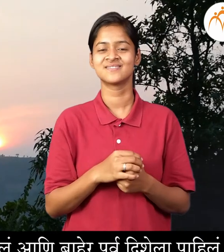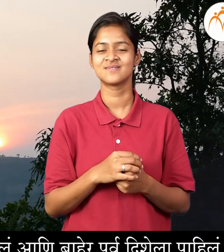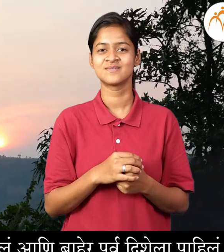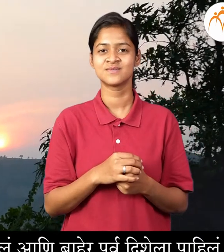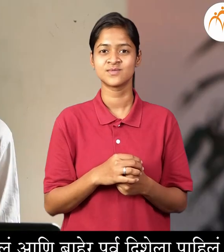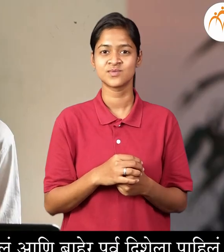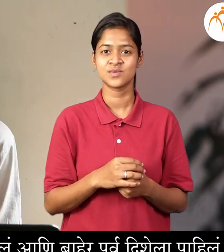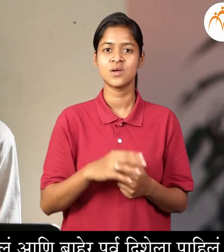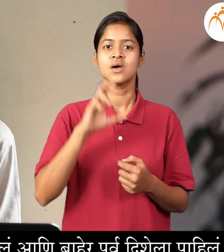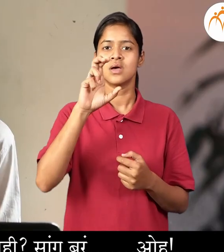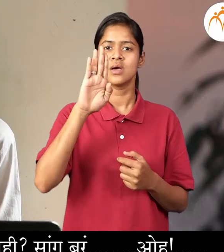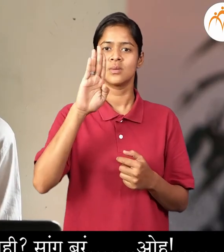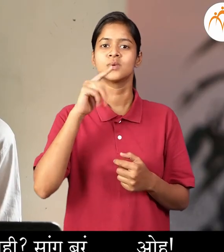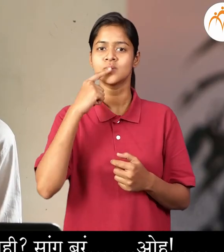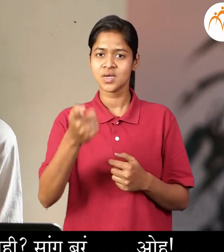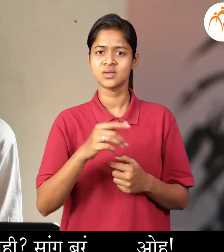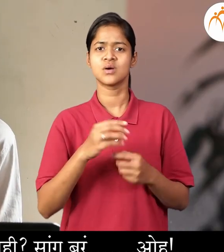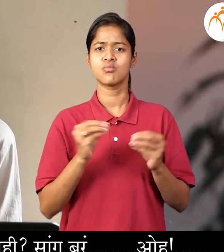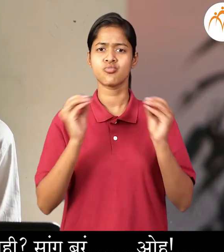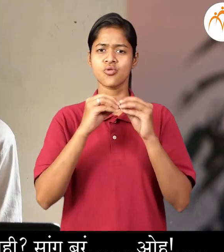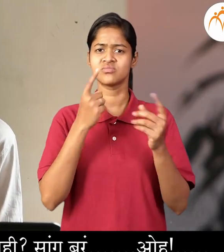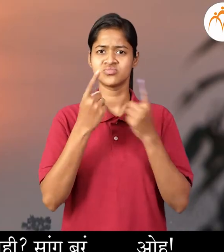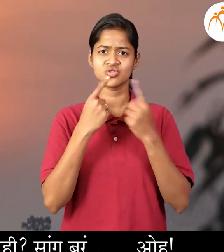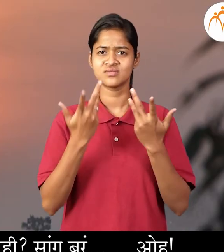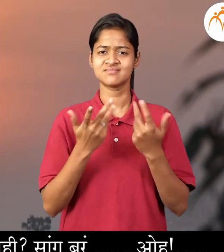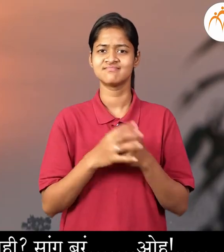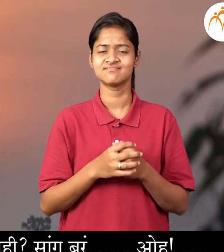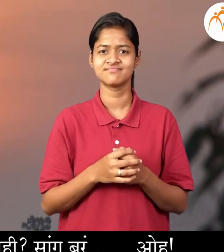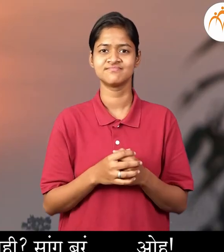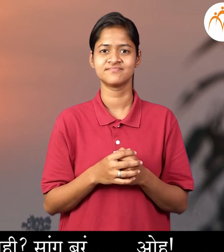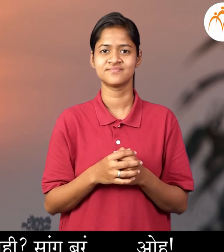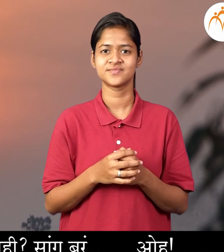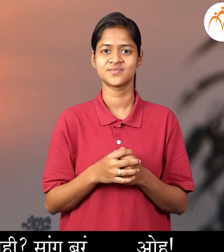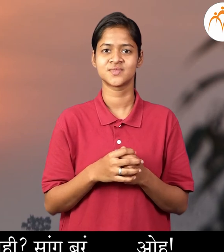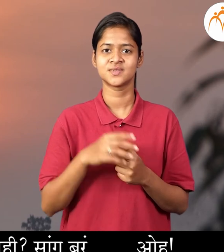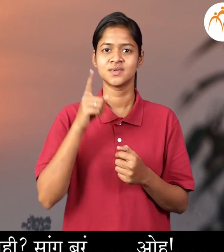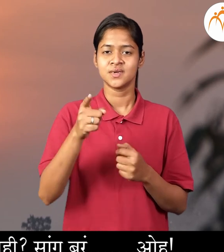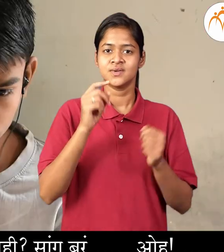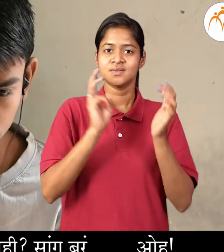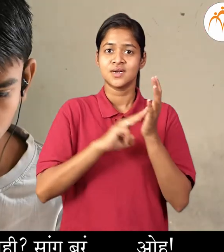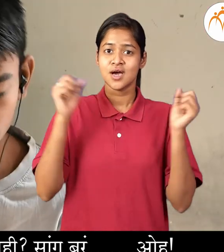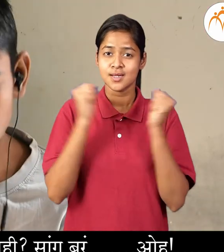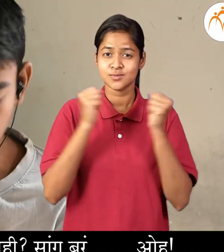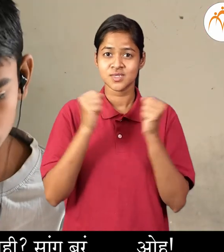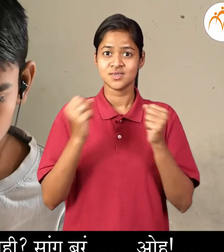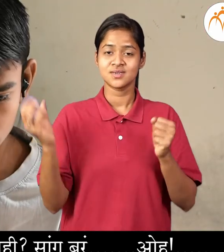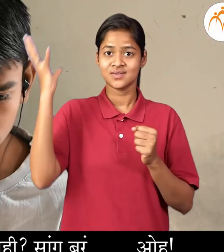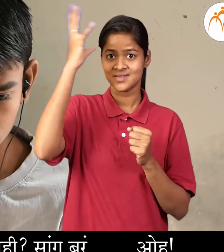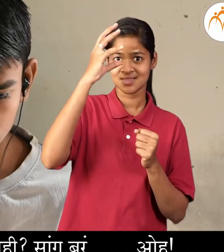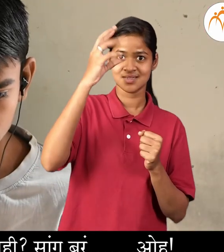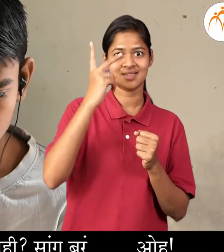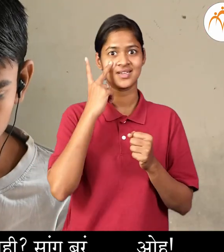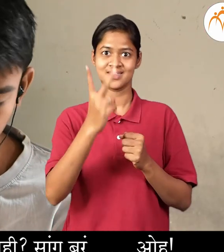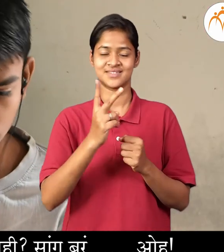दिस्तो, अबदूल, तुला सांगाई सांग बरो, ओ, तु महाबडश्वरला